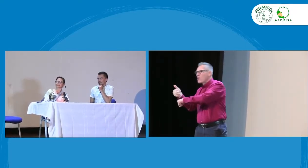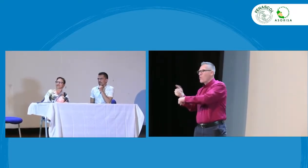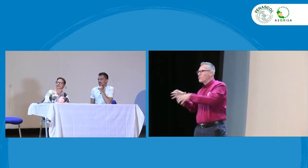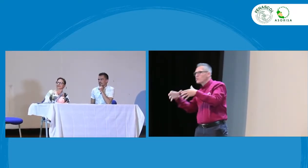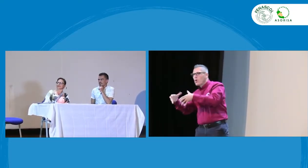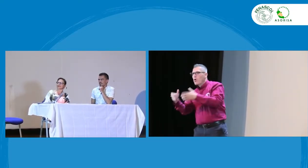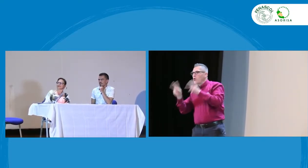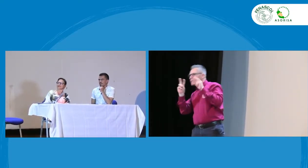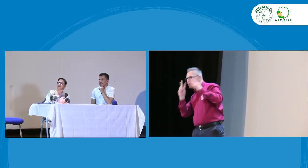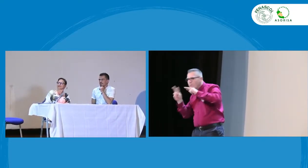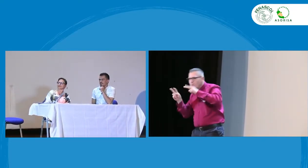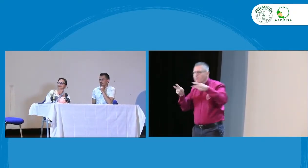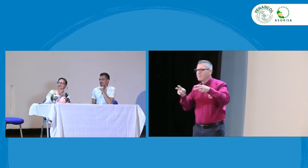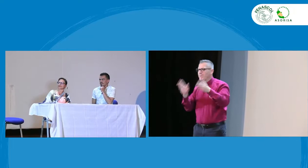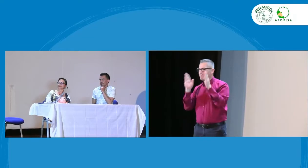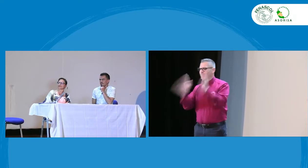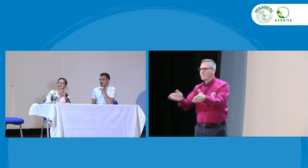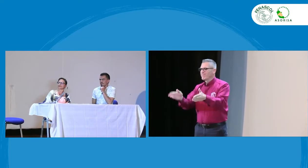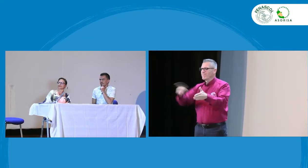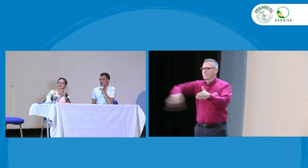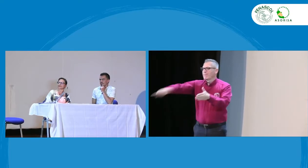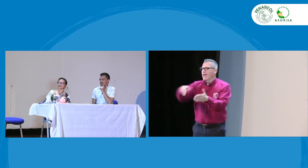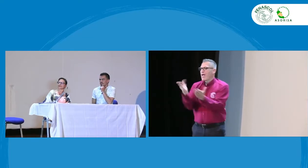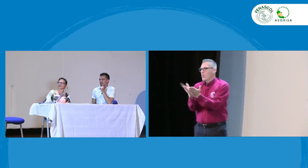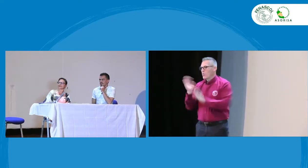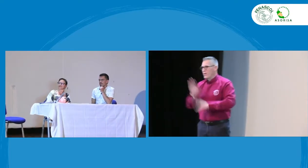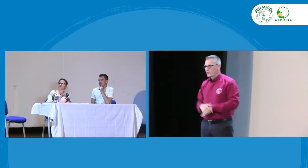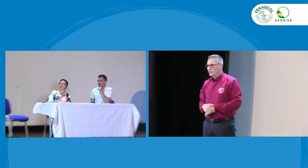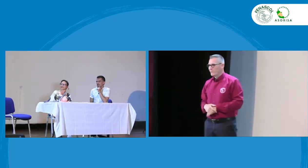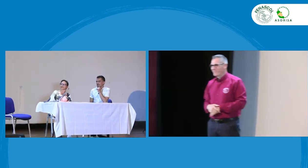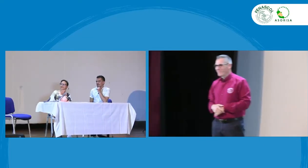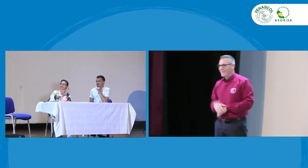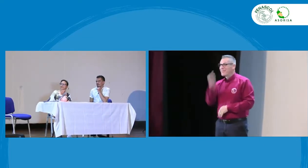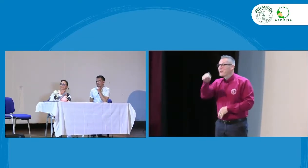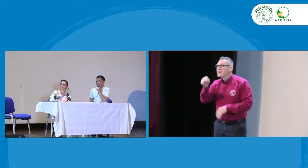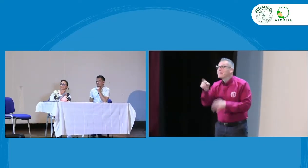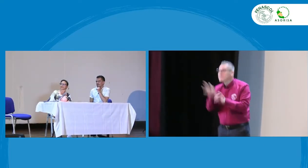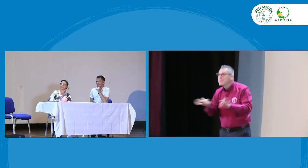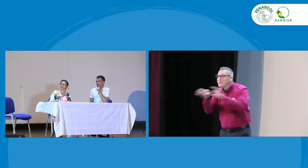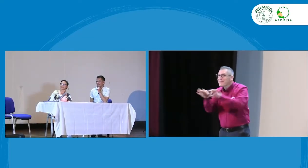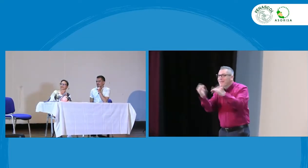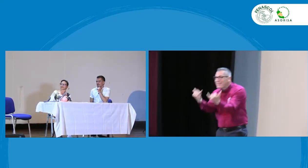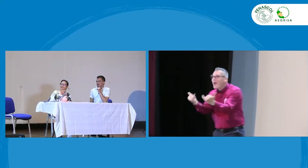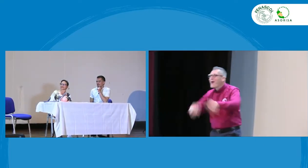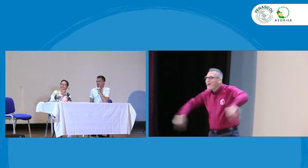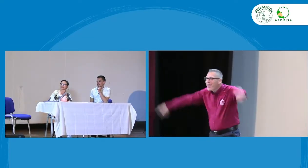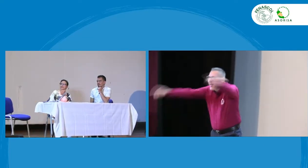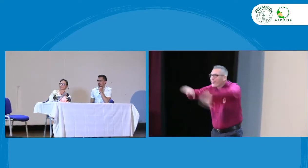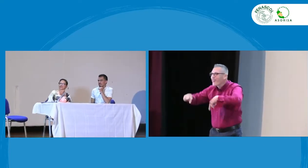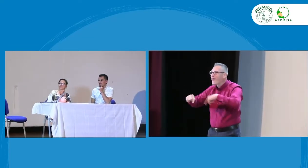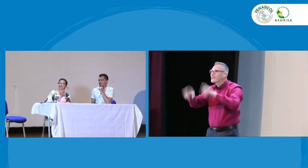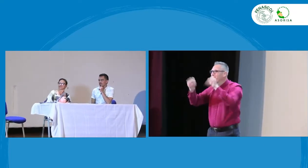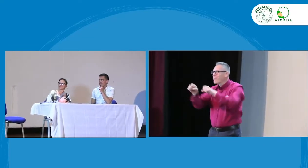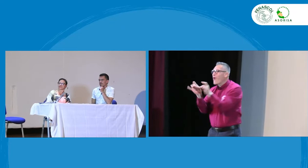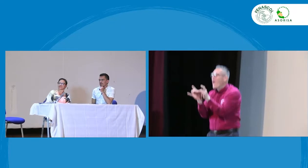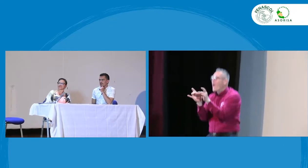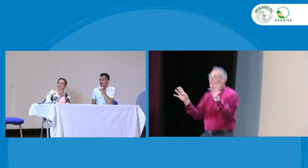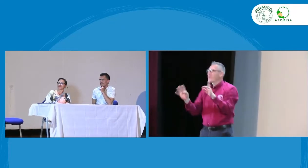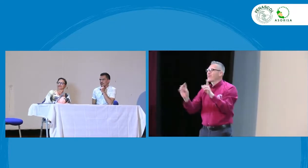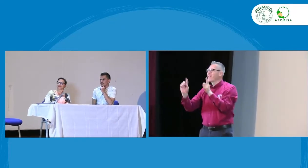en el sector educativo. Desde FENASCOL y desde las asociaciones, pues estamos prestando mucha atención